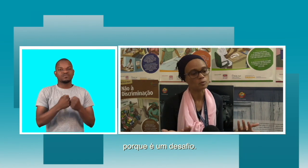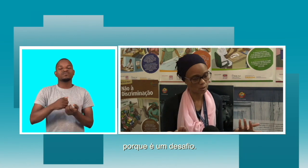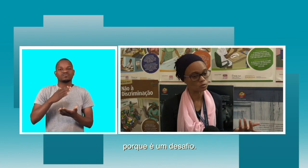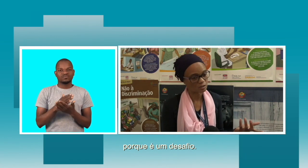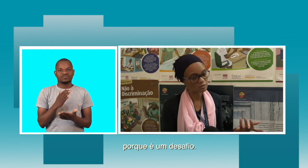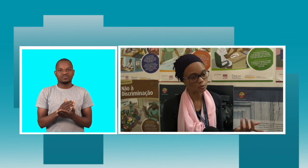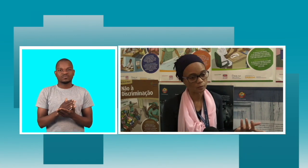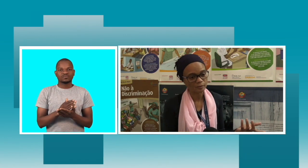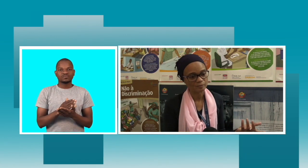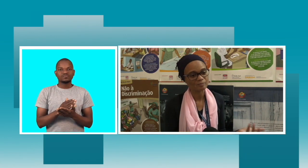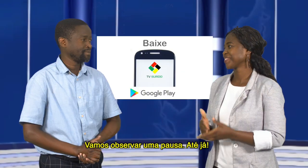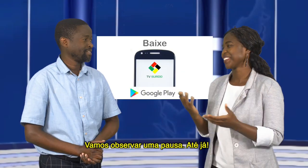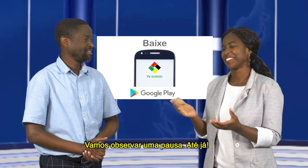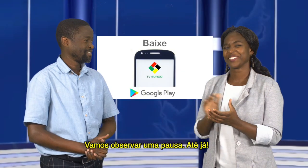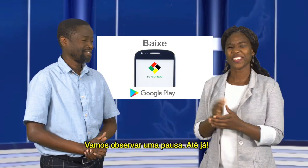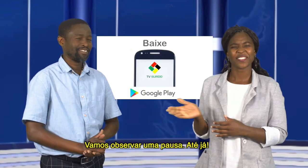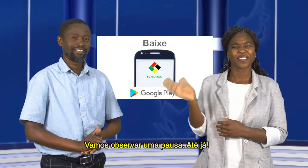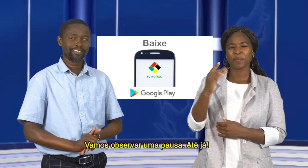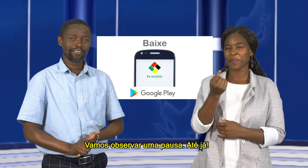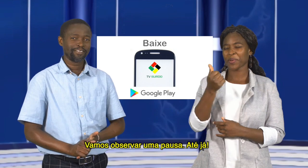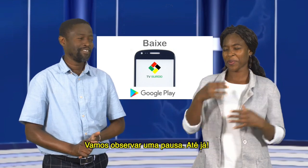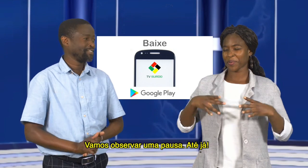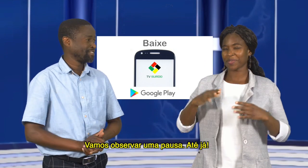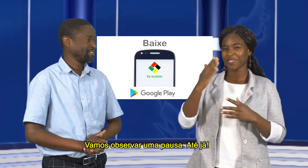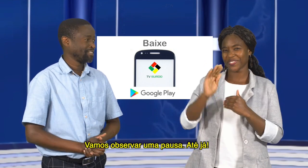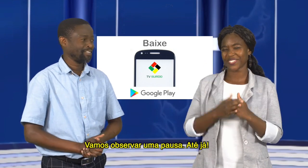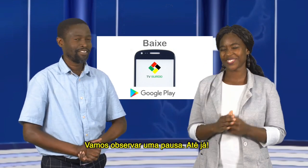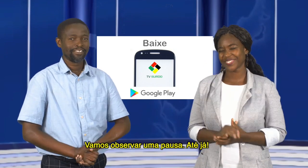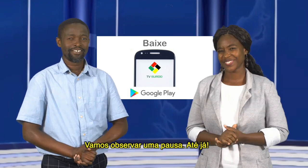porque é um desafio. Vamos observar uma pausa. Até já!